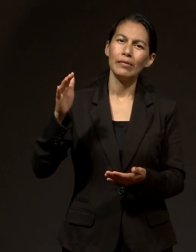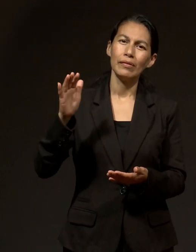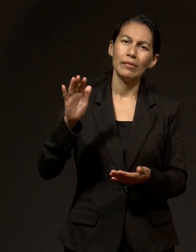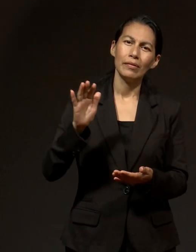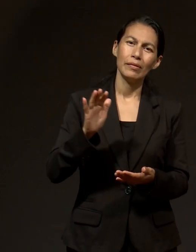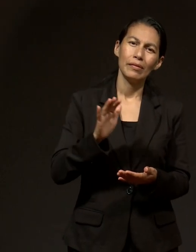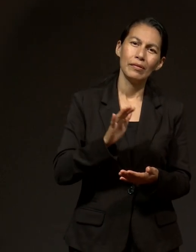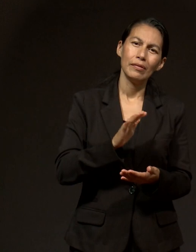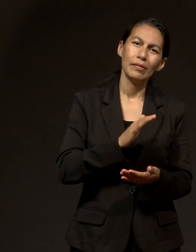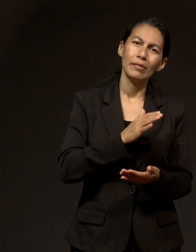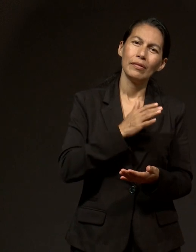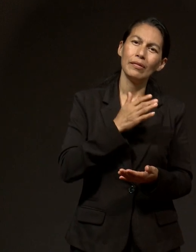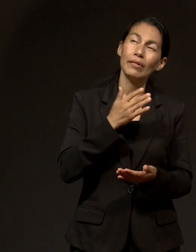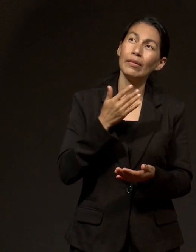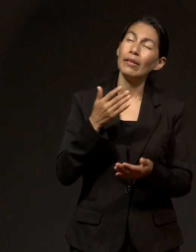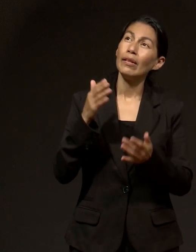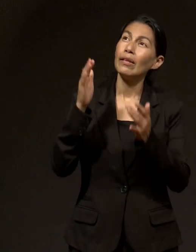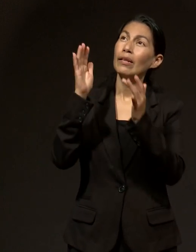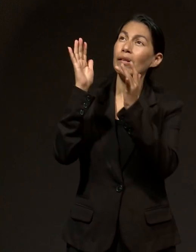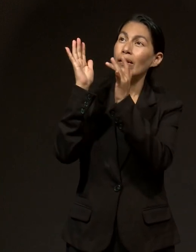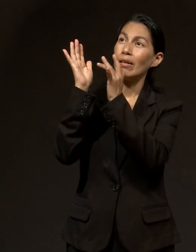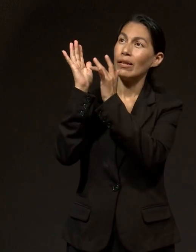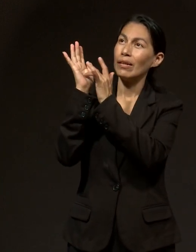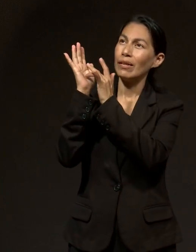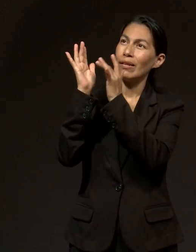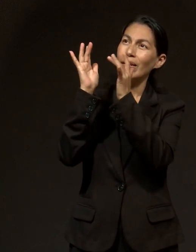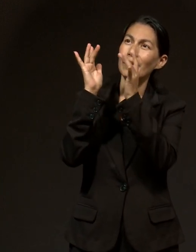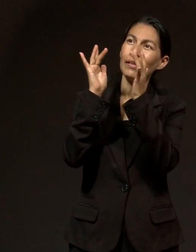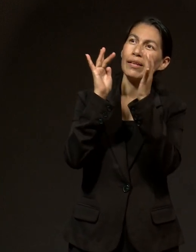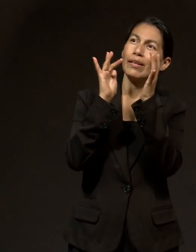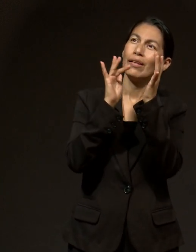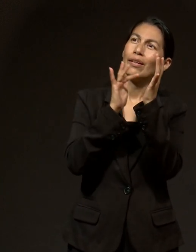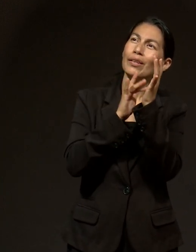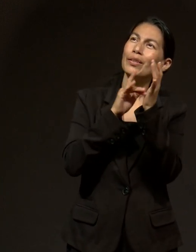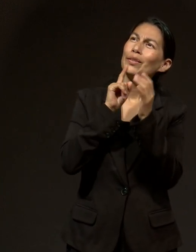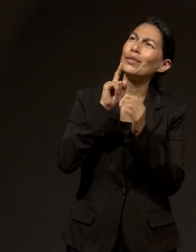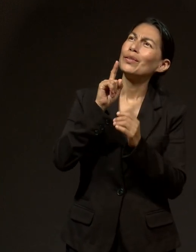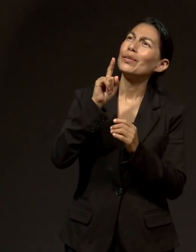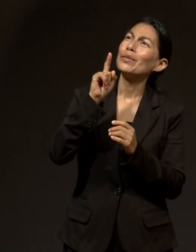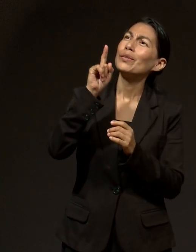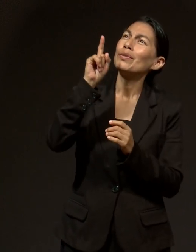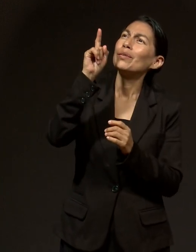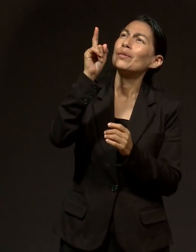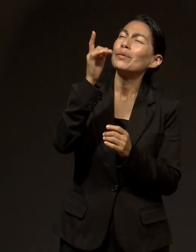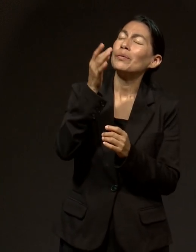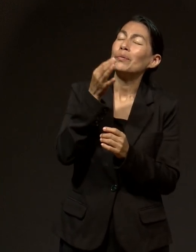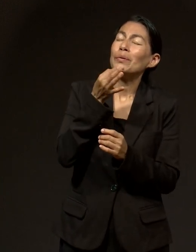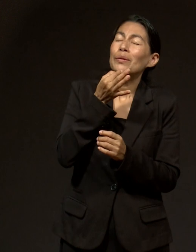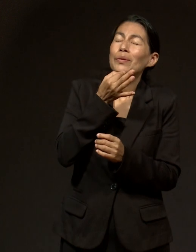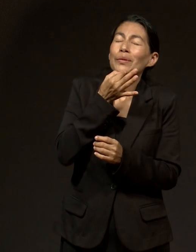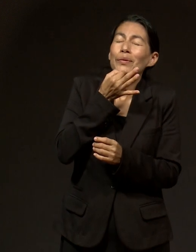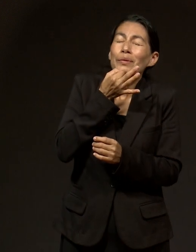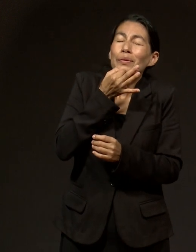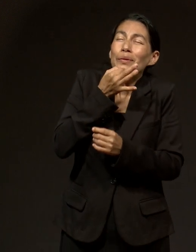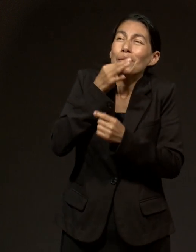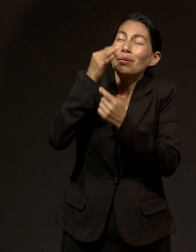Mirame, Jesús. Jesús, ya que muy pronto